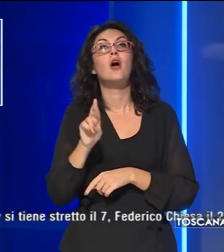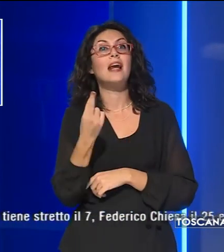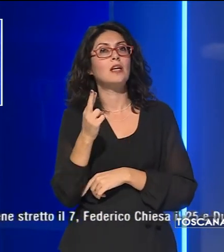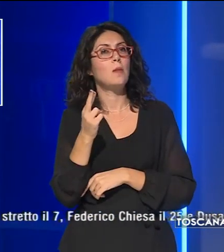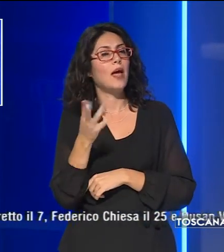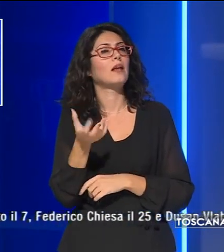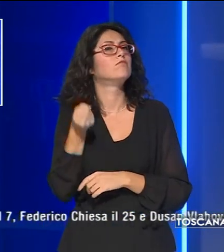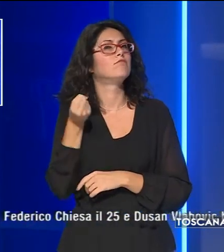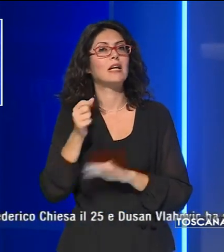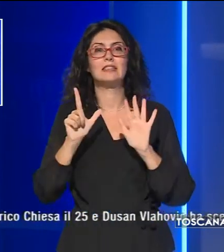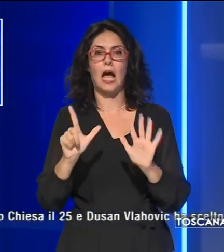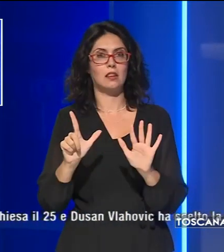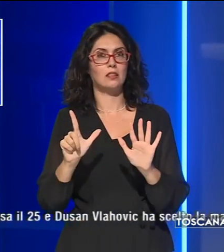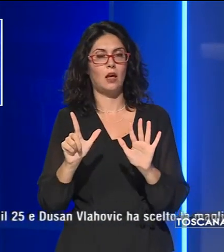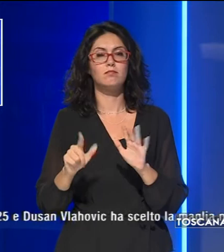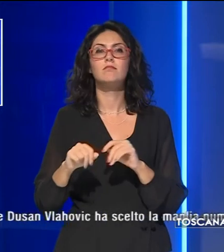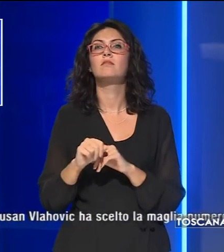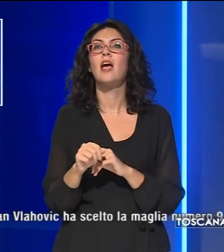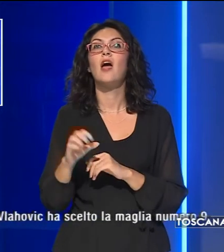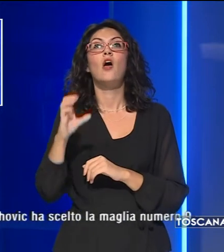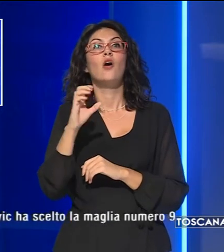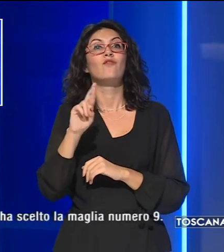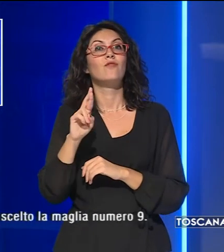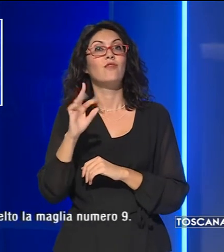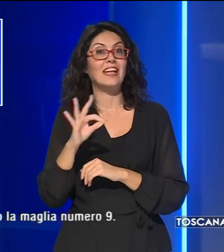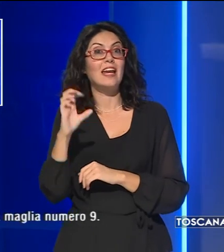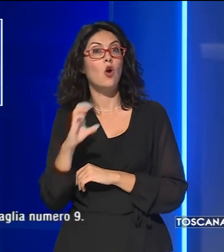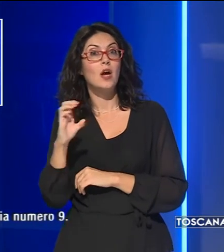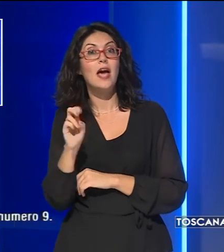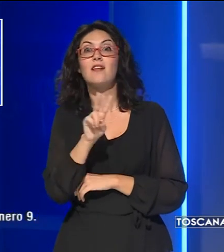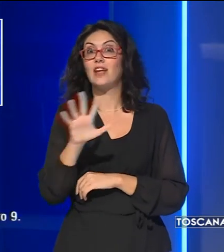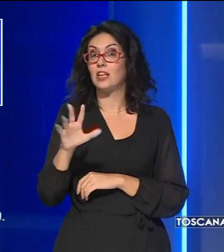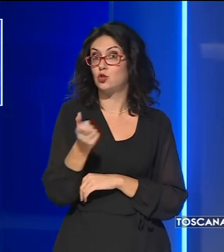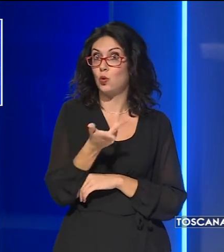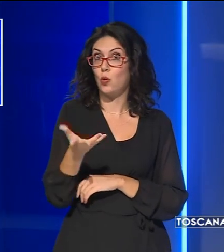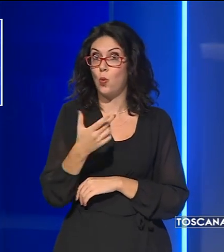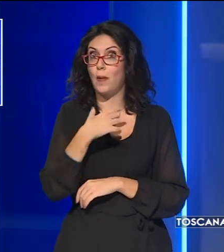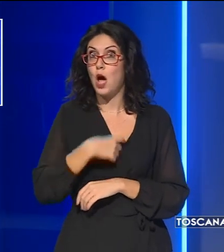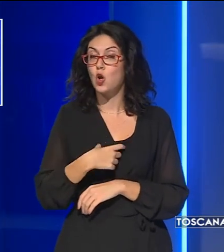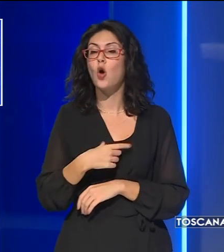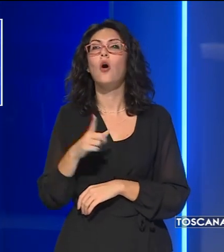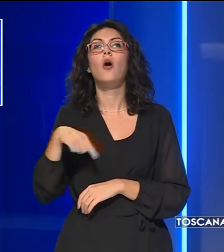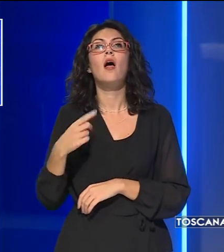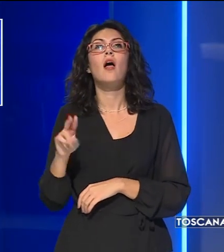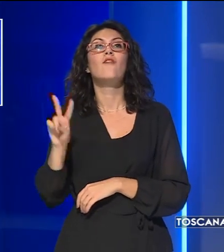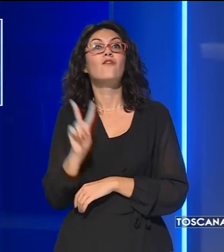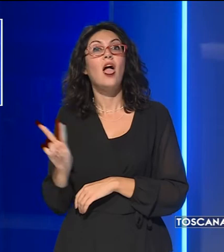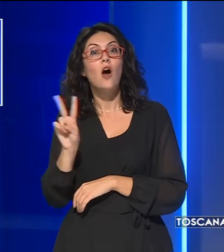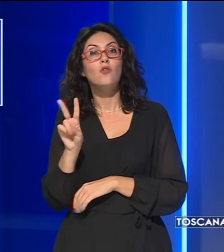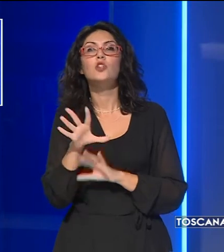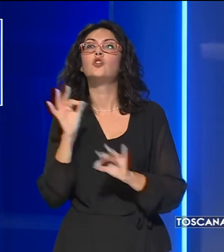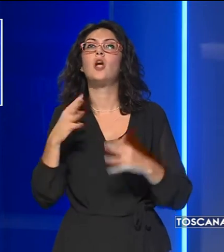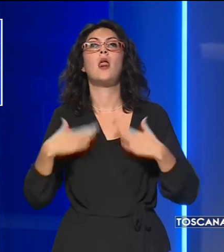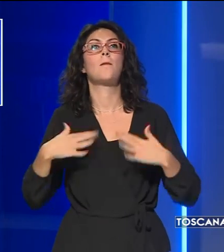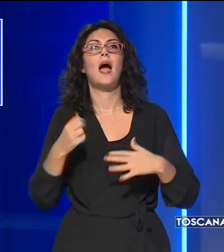tiene stretto il 7 Federico Chiesa il 25 e Vlahovic ha scelto la